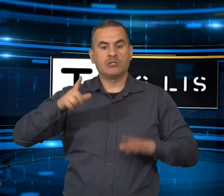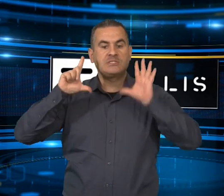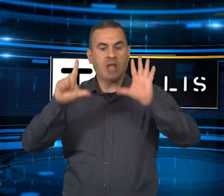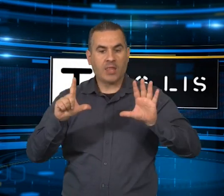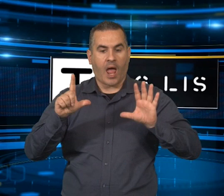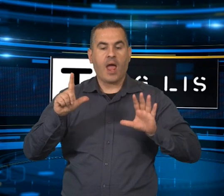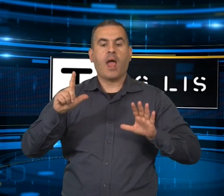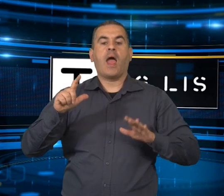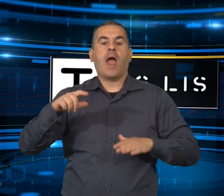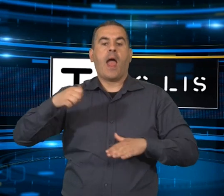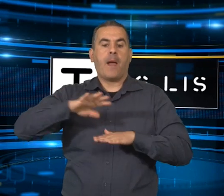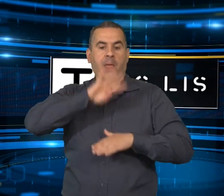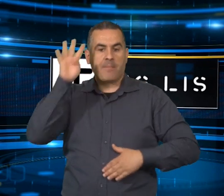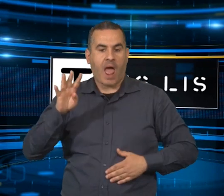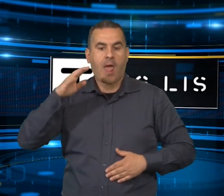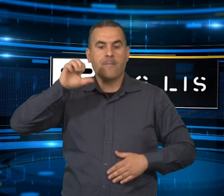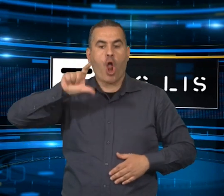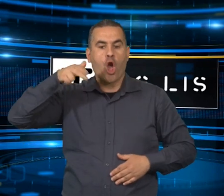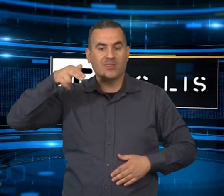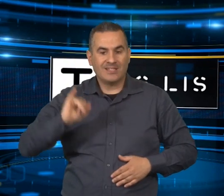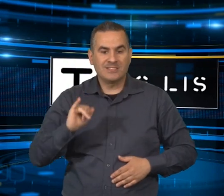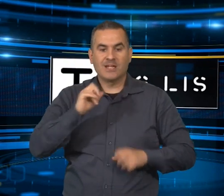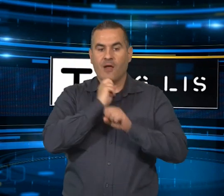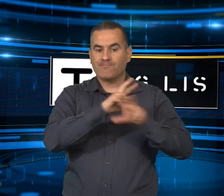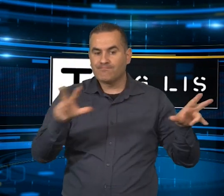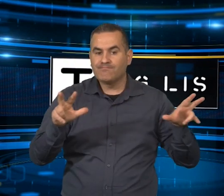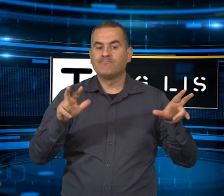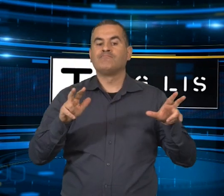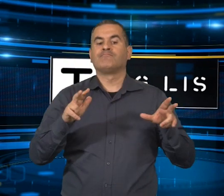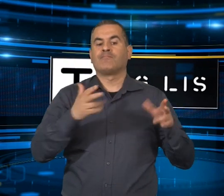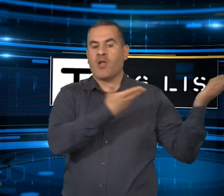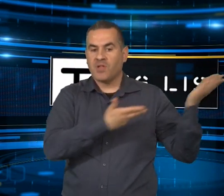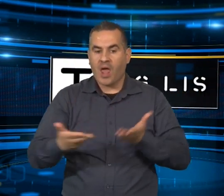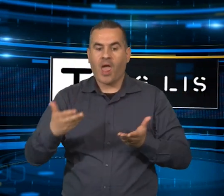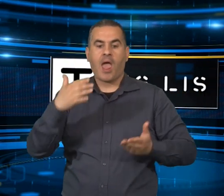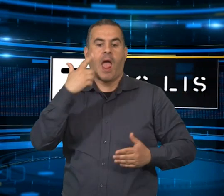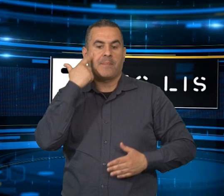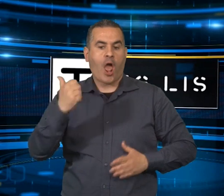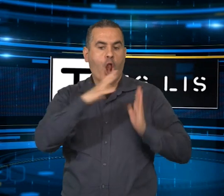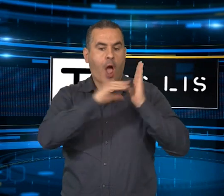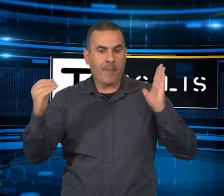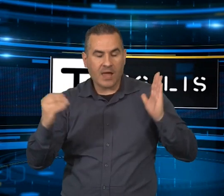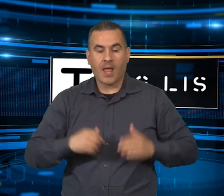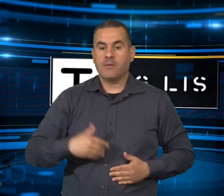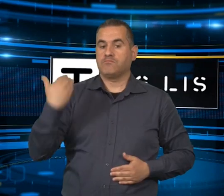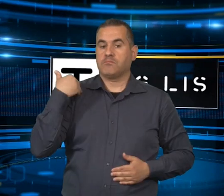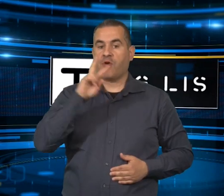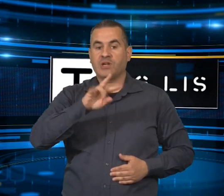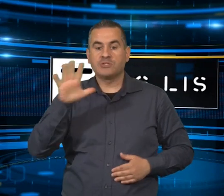La Premier aveva promesso che entro dieci giorni sarebbe stato calendarizzato un nuovo vertice per la presentazione ufficiale del